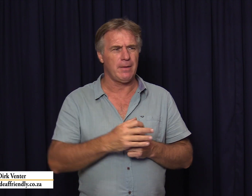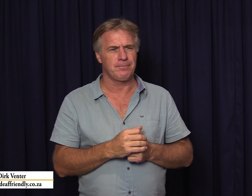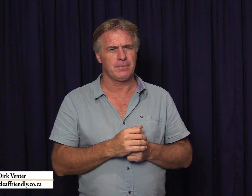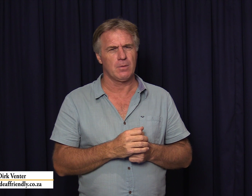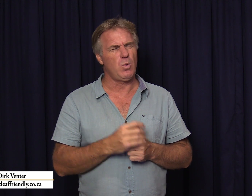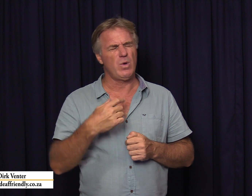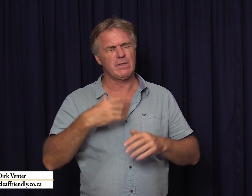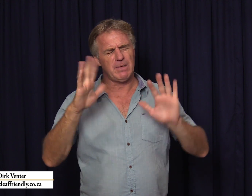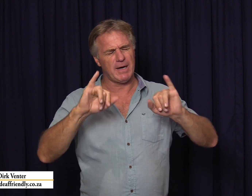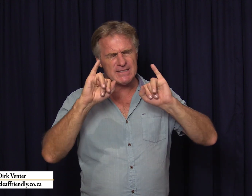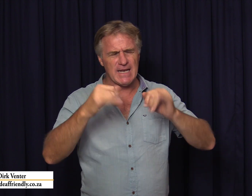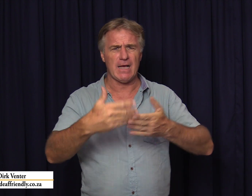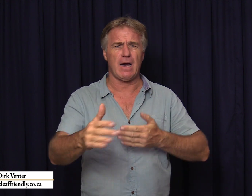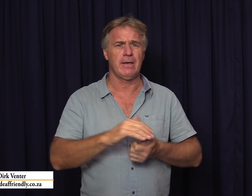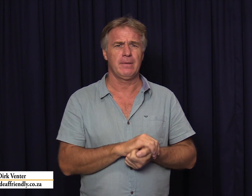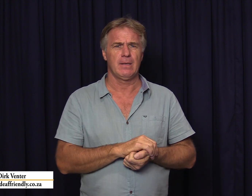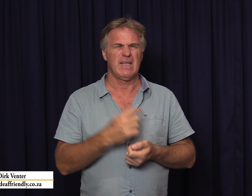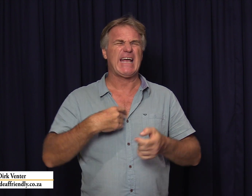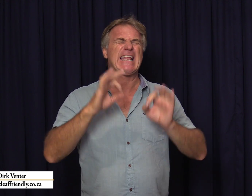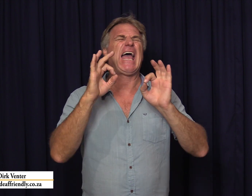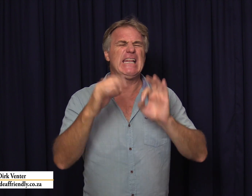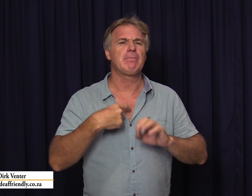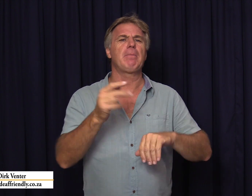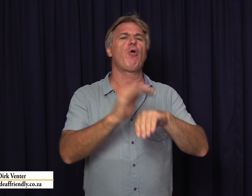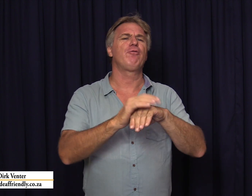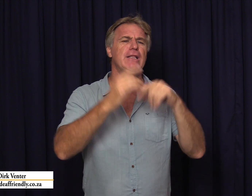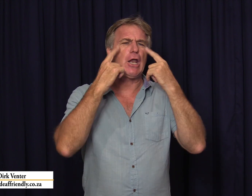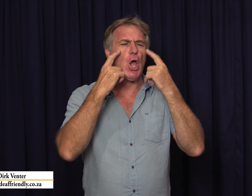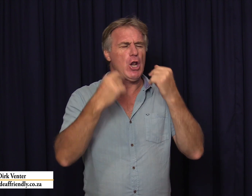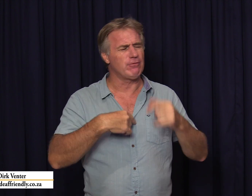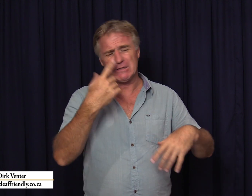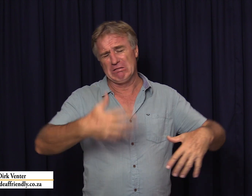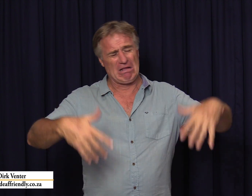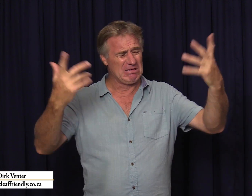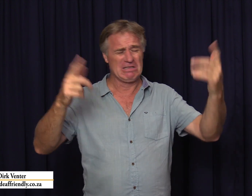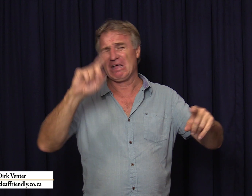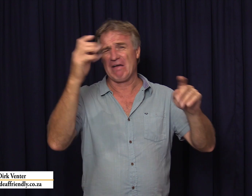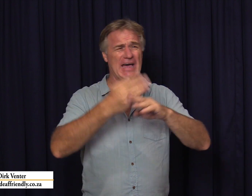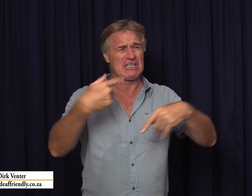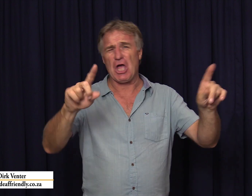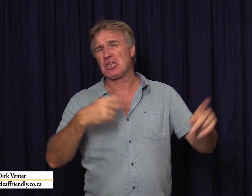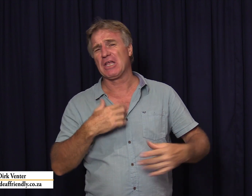oe en het my baie slecht gegaan en ek het eindelijk by my oud vriend gaan huil en my sê oei die ding werk nie uit en